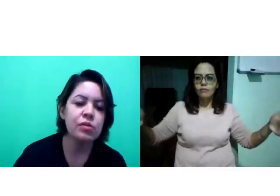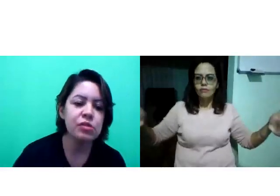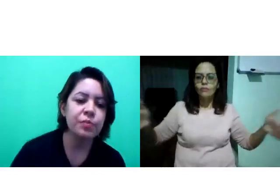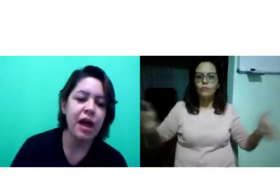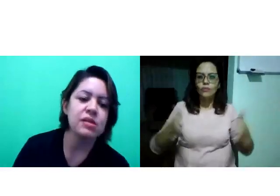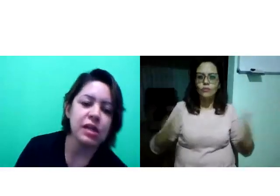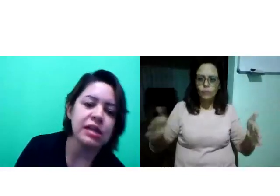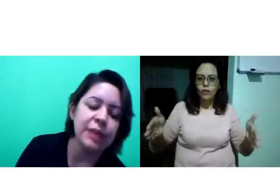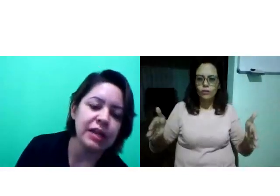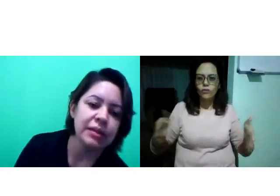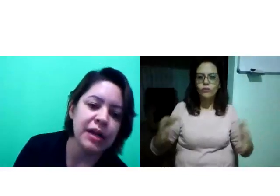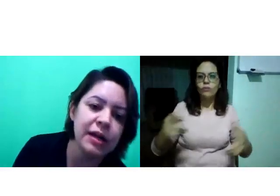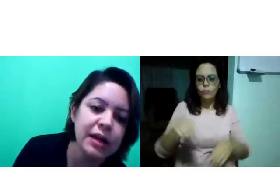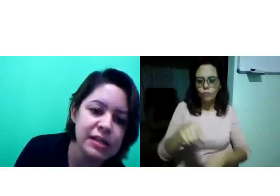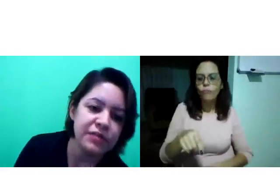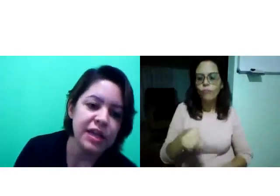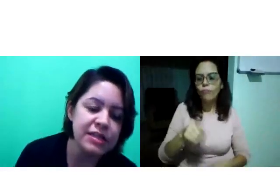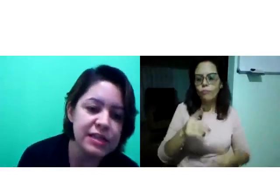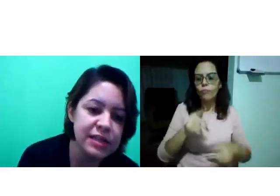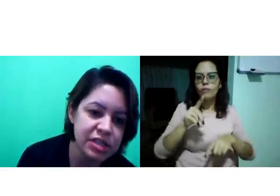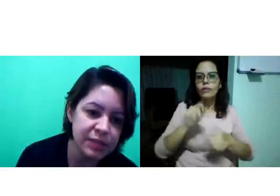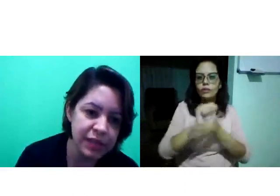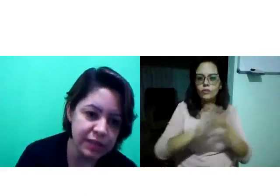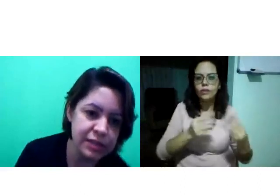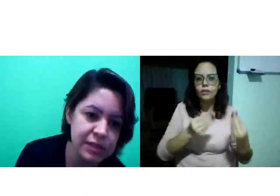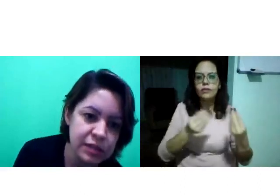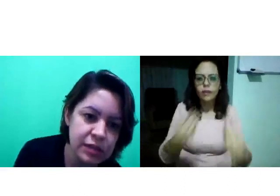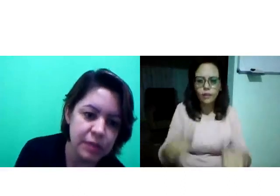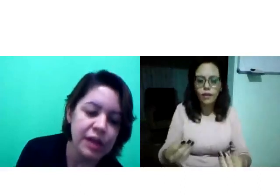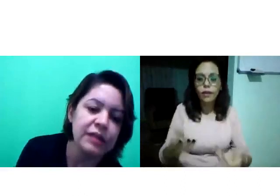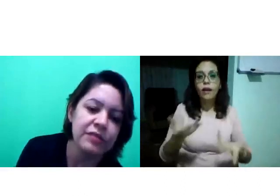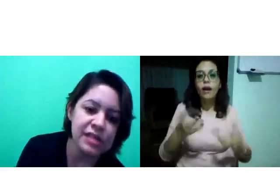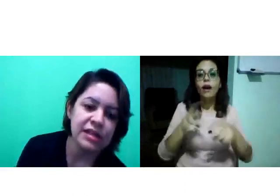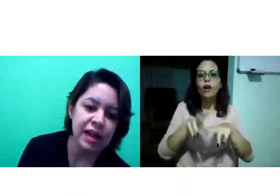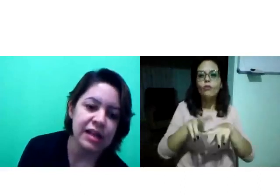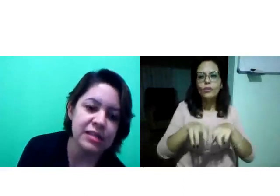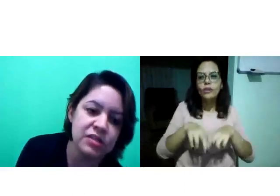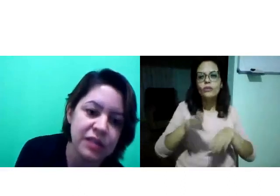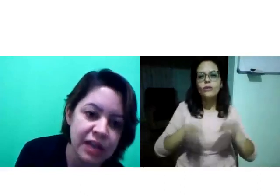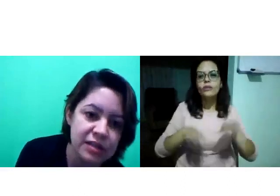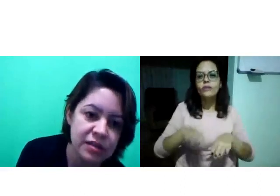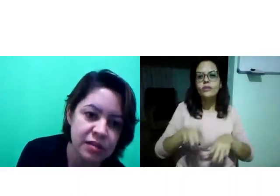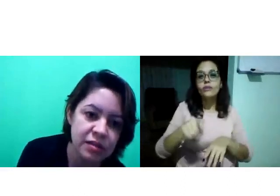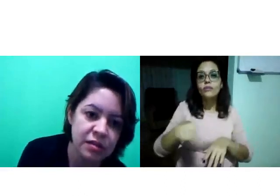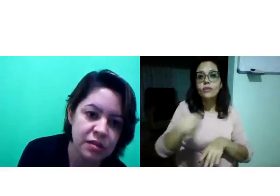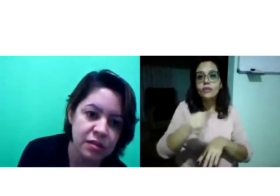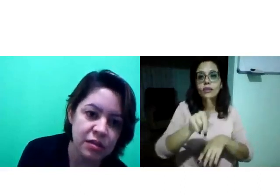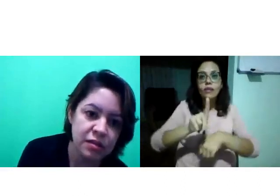ampliou-se o prazo ali para as atividades dessas disciplinas. Para vocês entregarem as atividades.